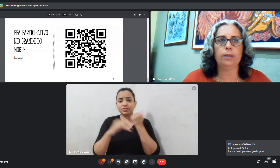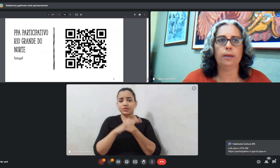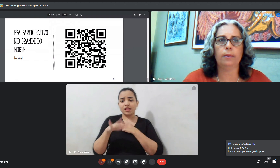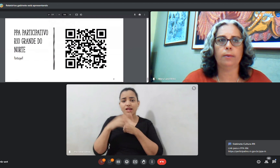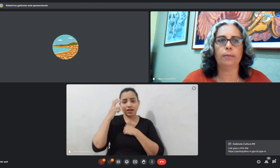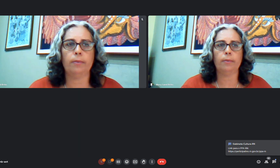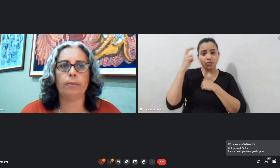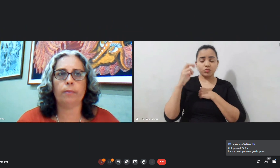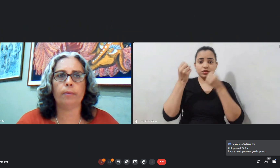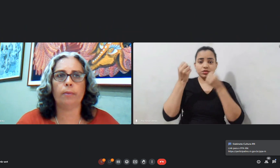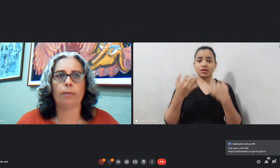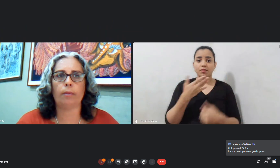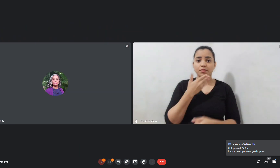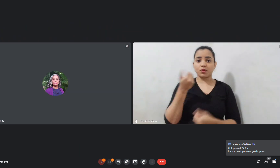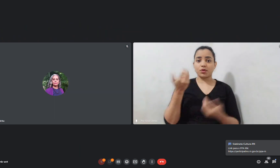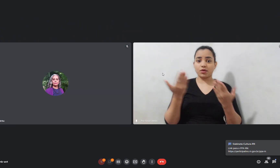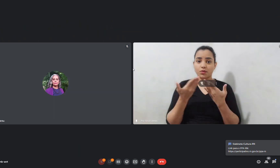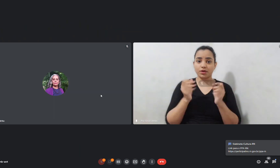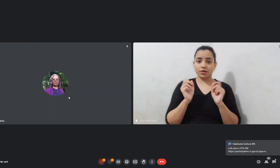minutinho.